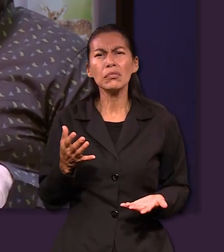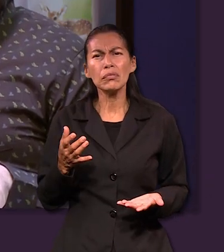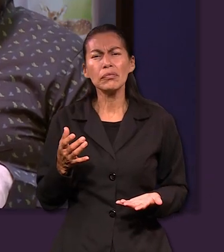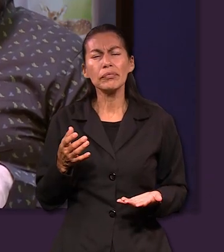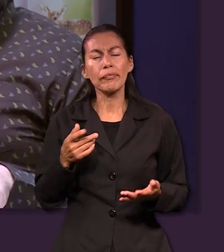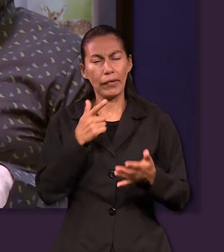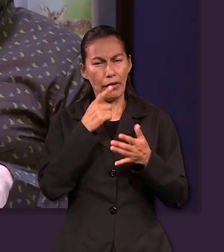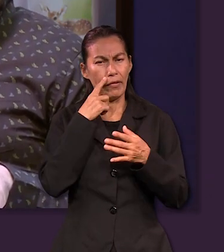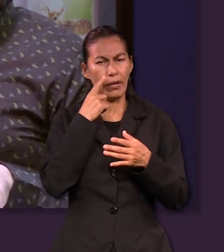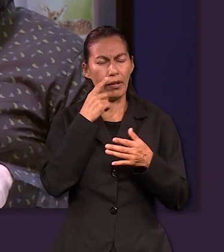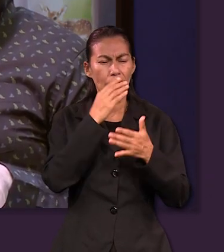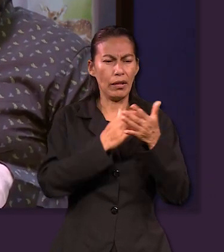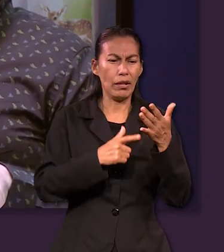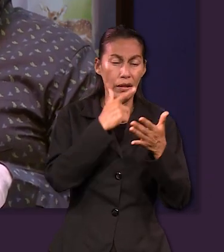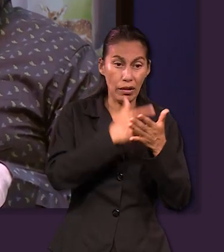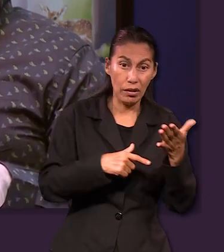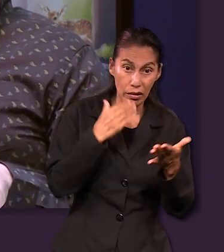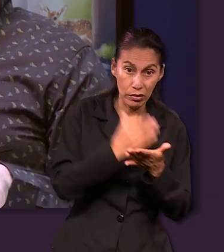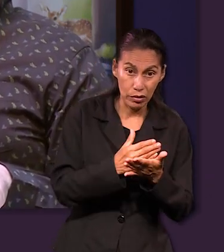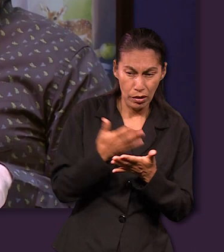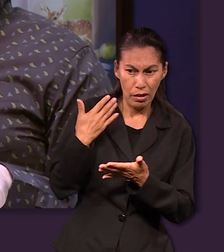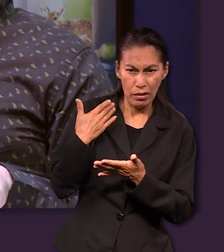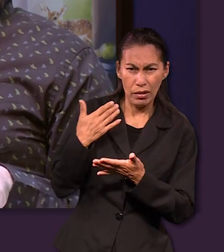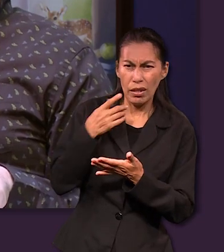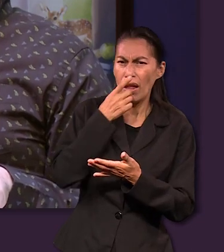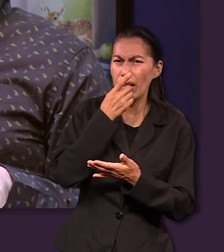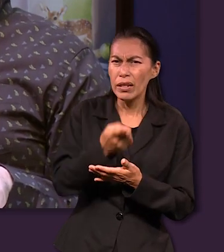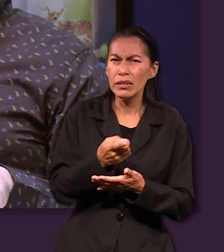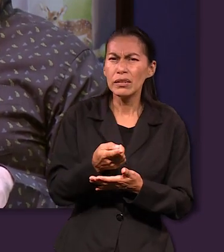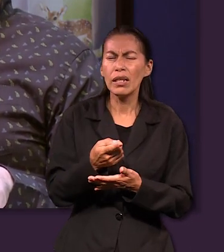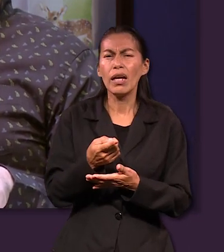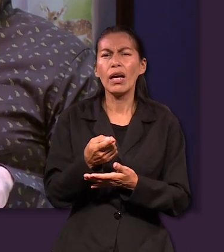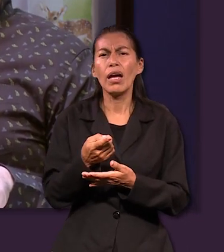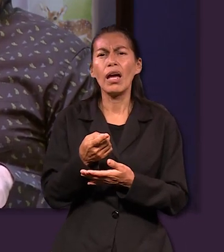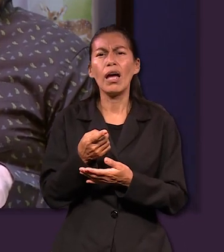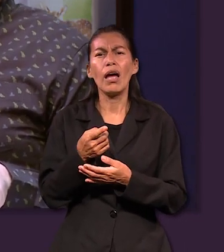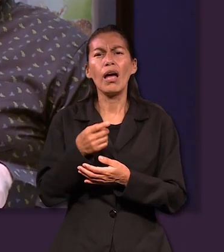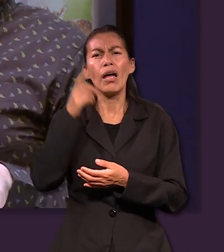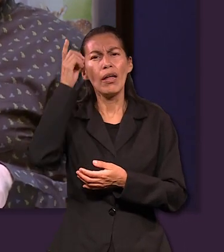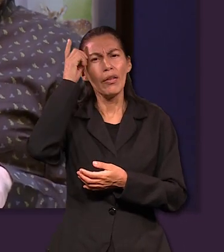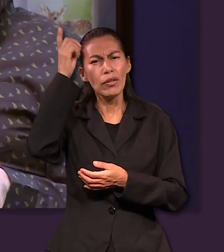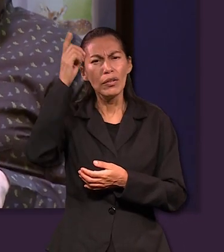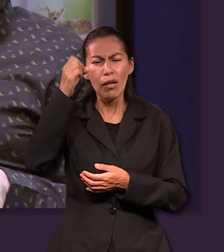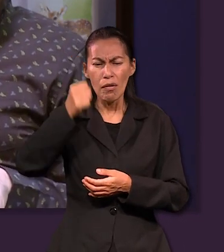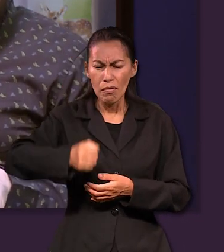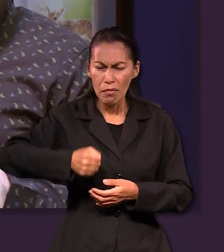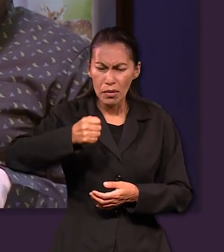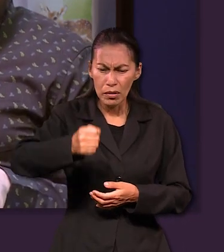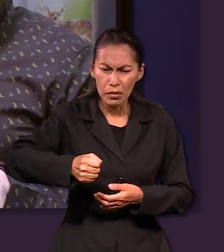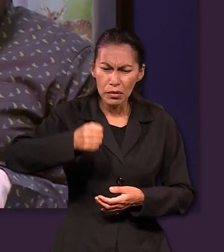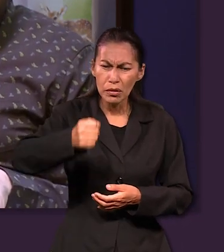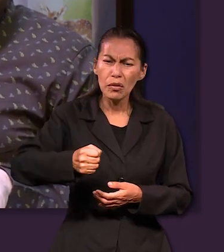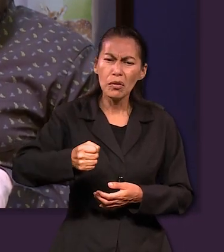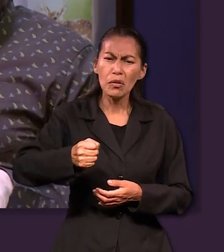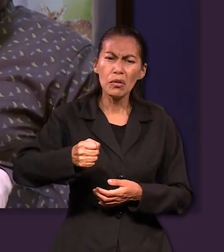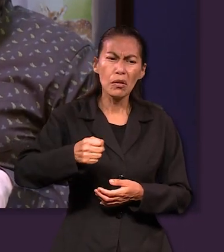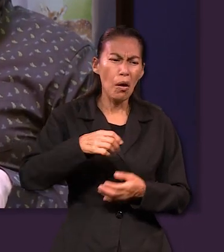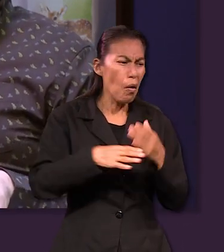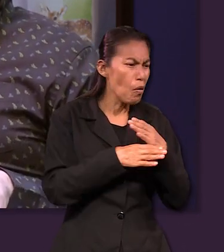refería como el pastor, ¿no? Yo soy pastor, nada me faltará. Entonces, tal vez contestando a la pregunta, sí, sí, deberíamos